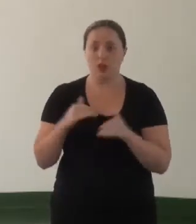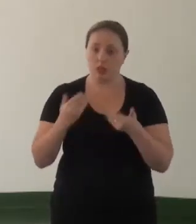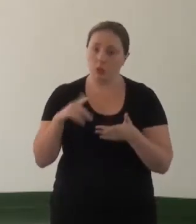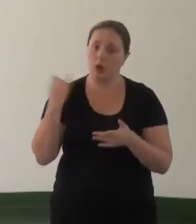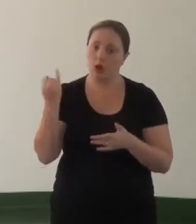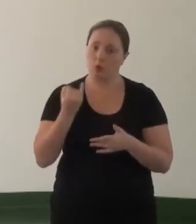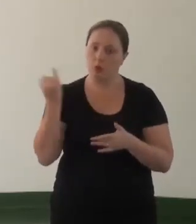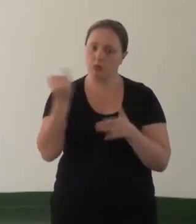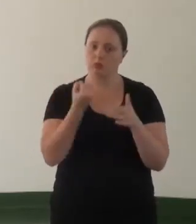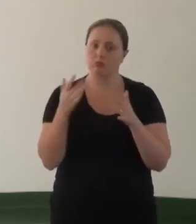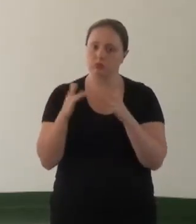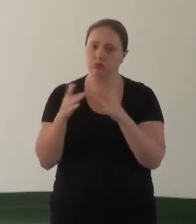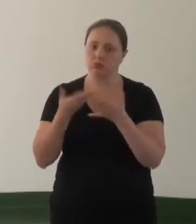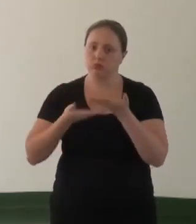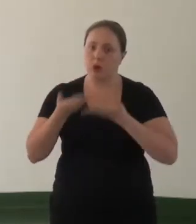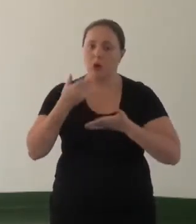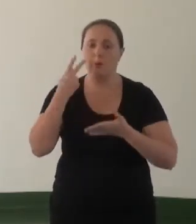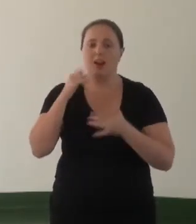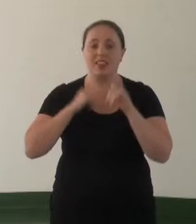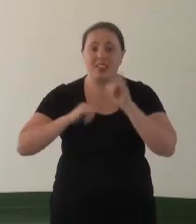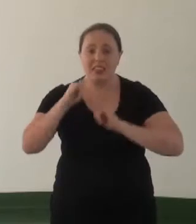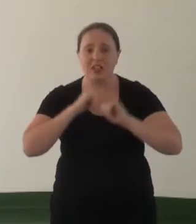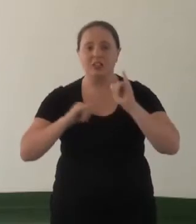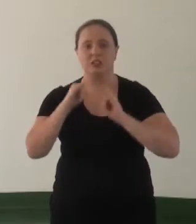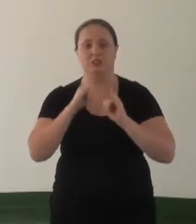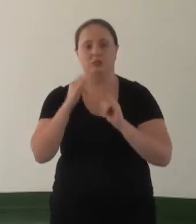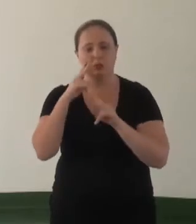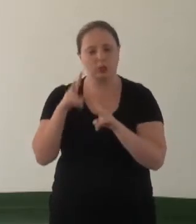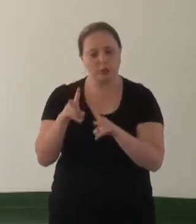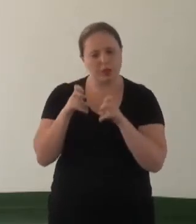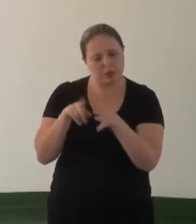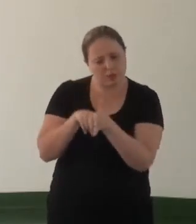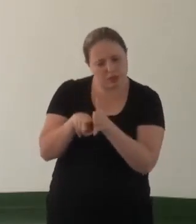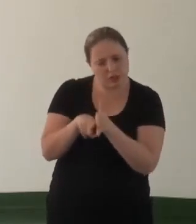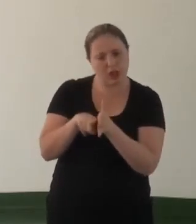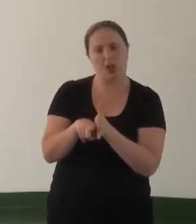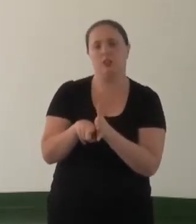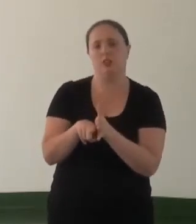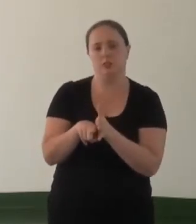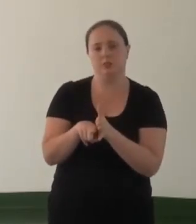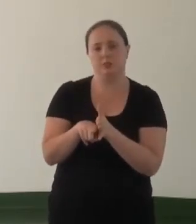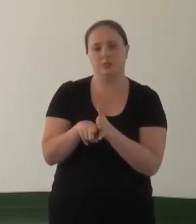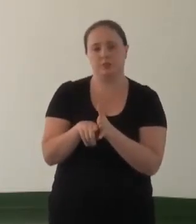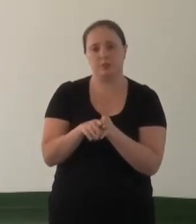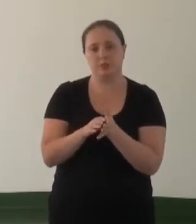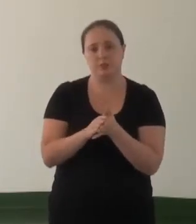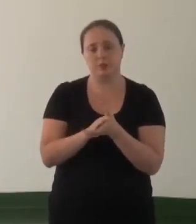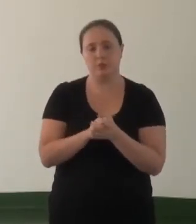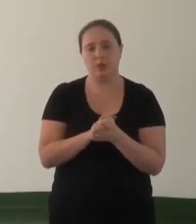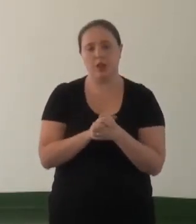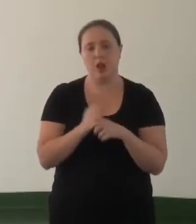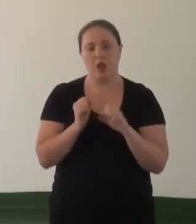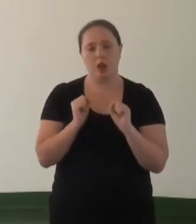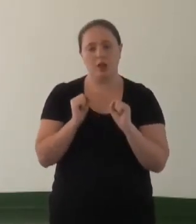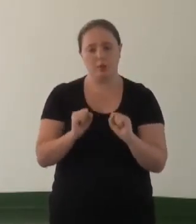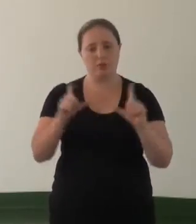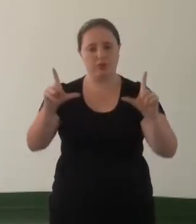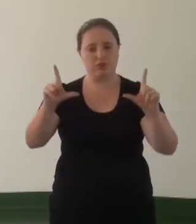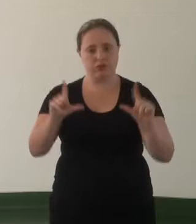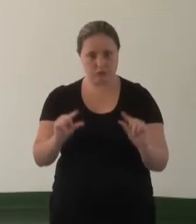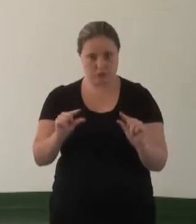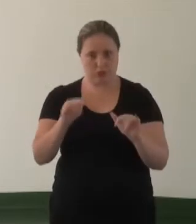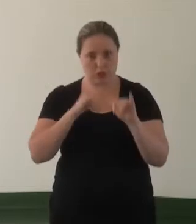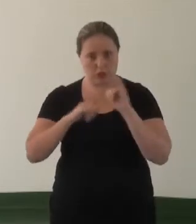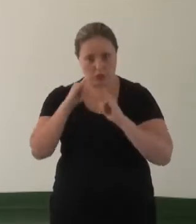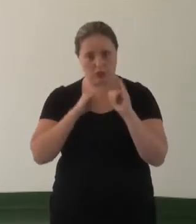importantíssimo para que essas denúncias possam ser apuradas e que possam ser amenizadas na